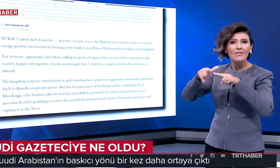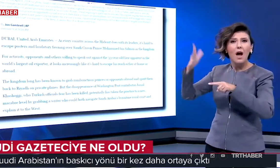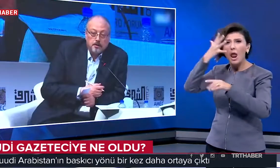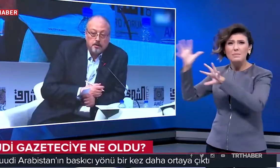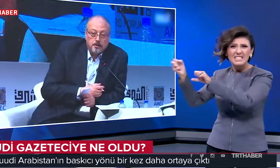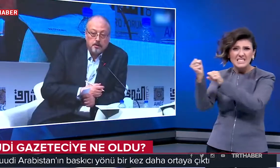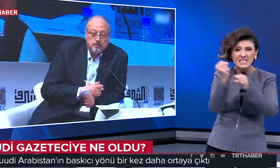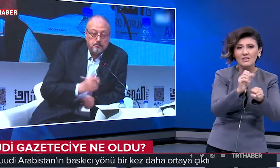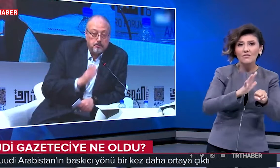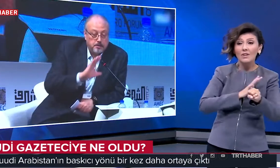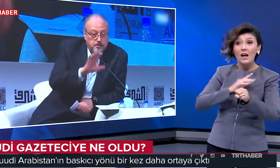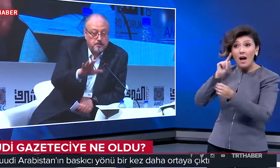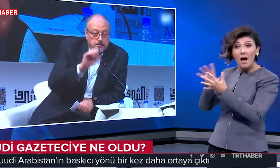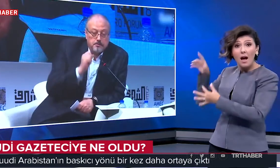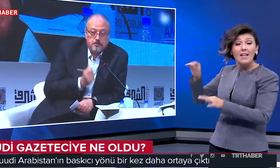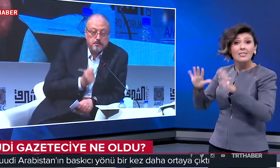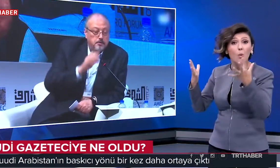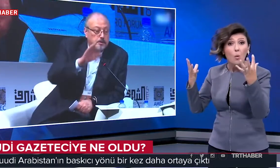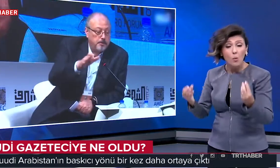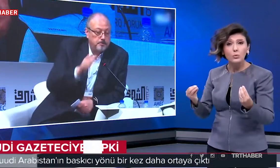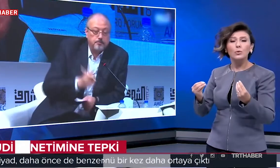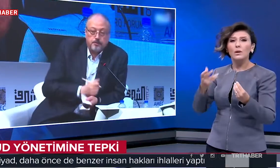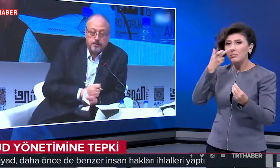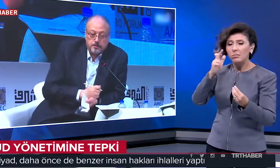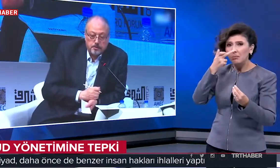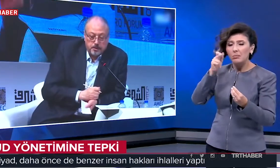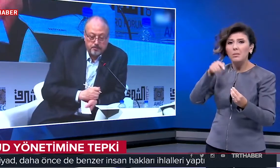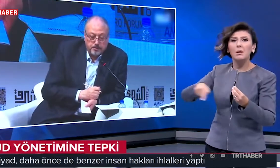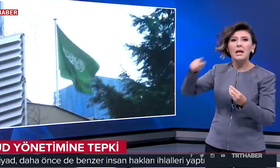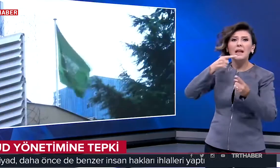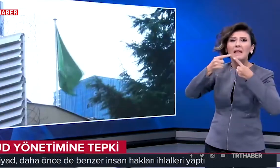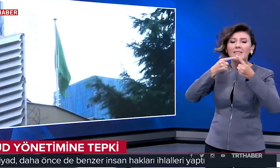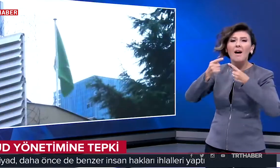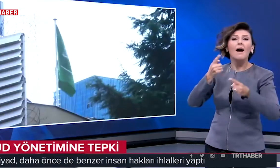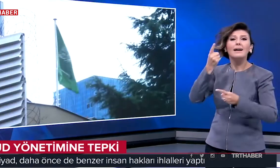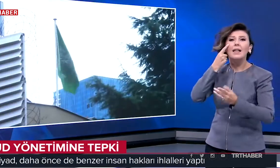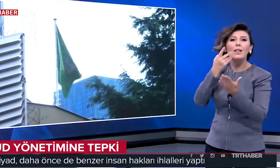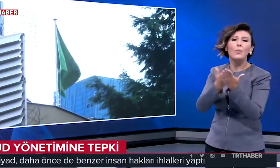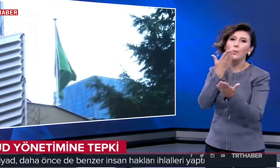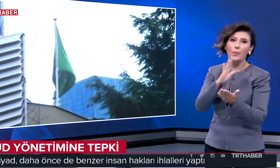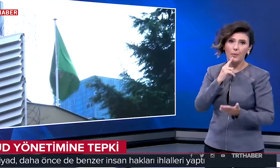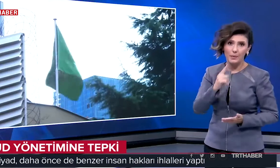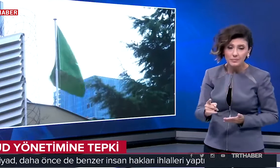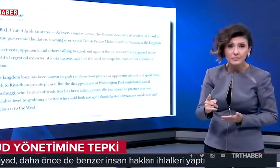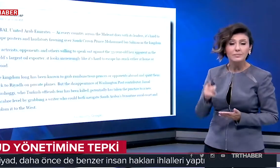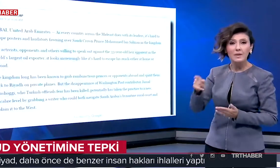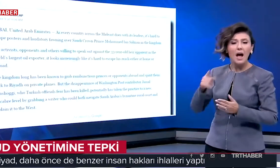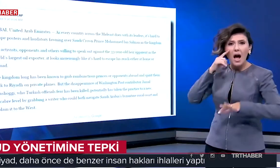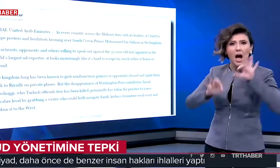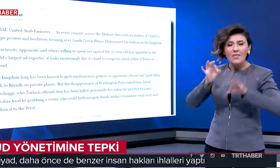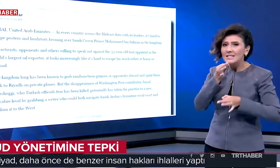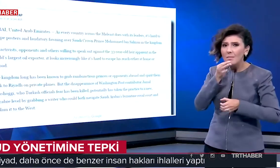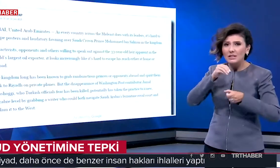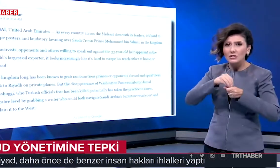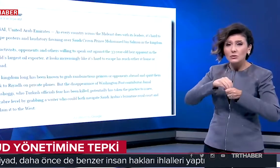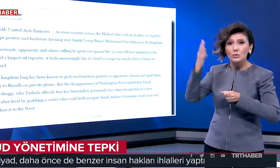Kaşıkçı'nın akıbeti konusunda yapılan asılsız iddiaların kanıtla desteklenmediğinin altı çizildi. John Gambrill imzalı analiz haberde, Suudi